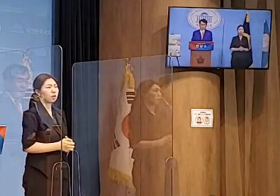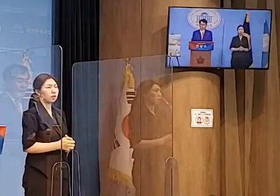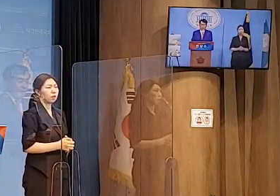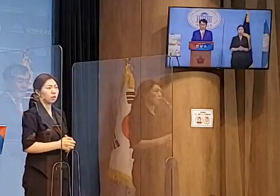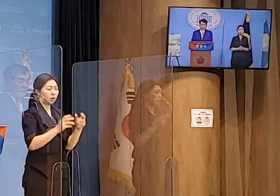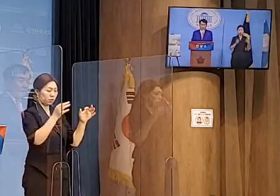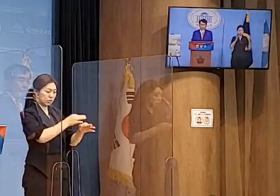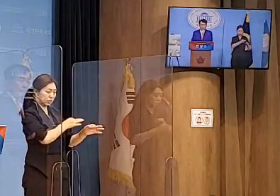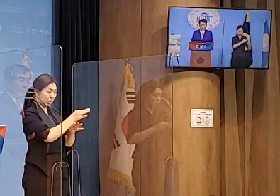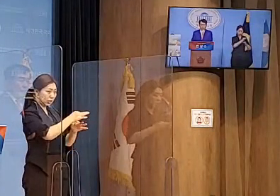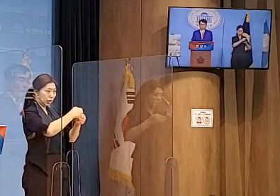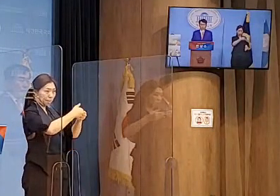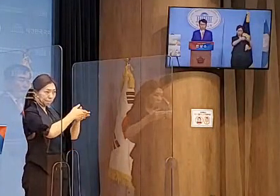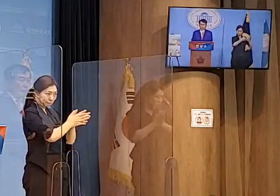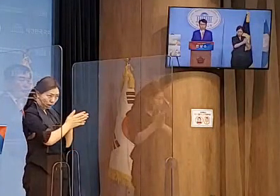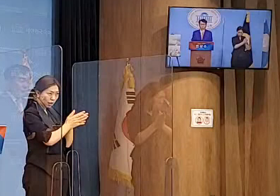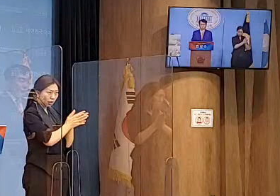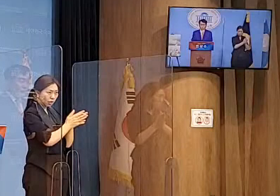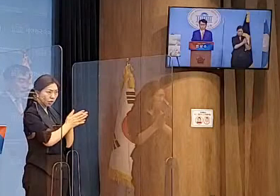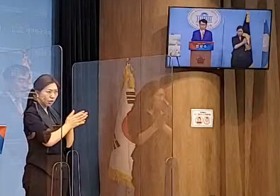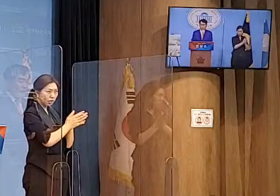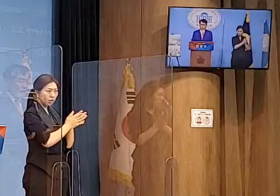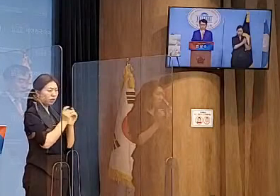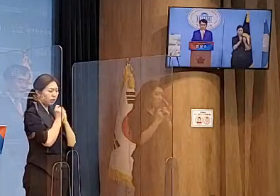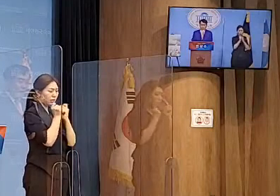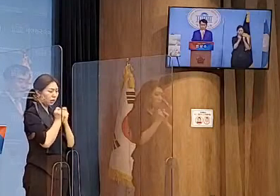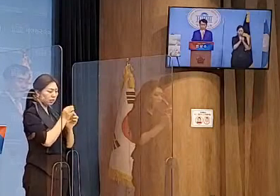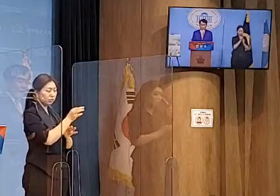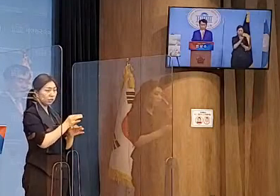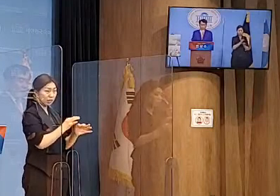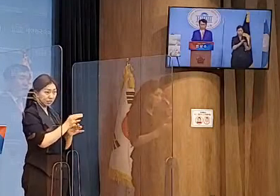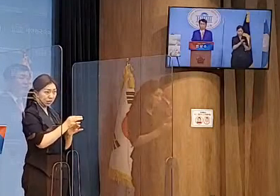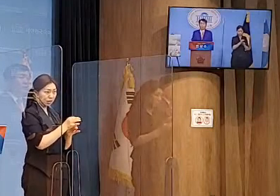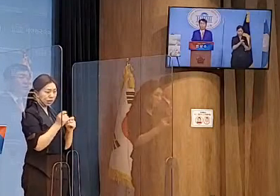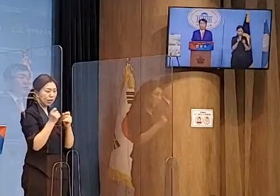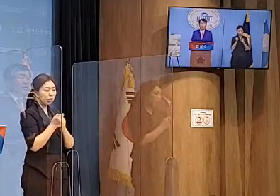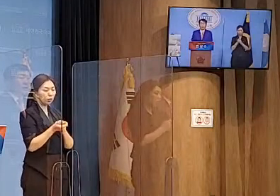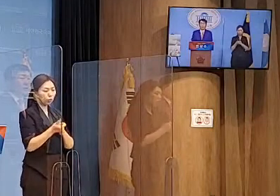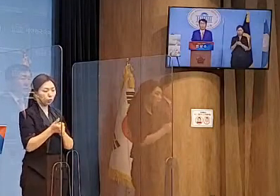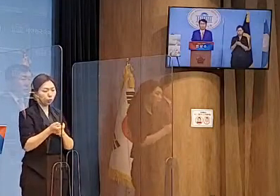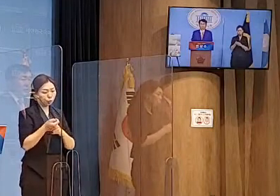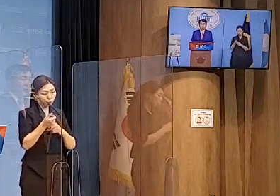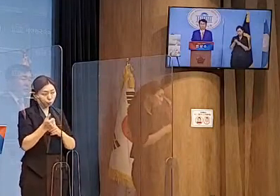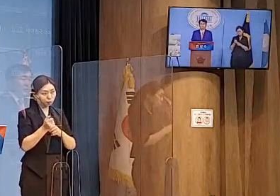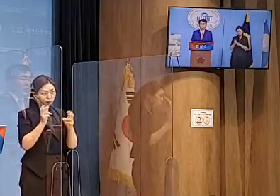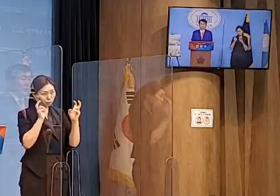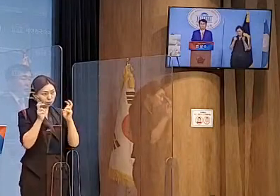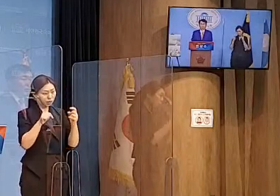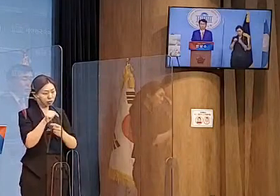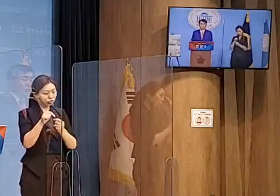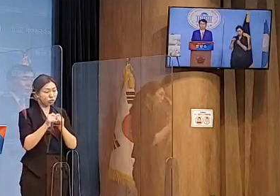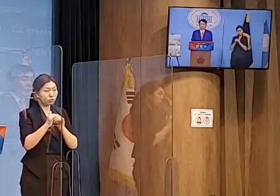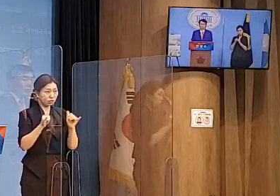중소기업인 중소상인들에게 건설 관련 일자리